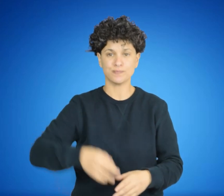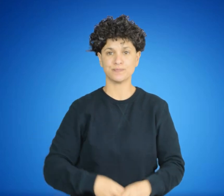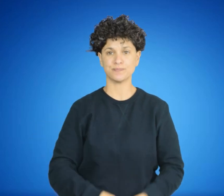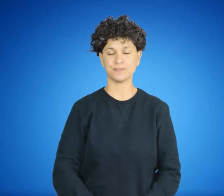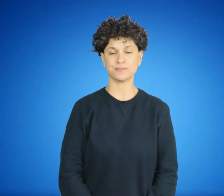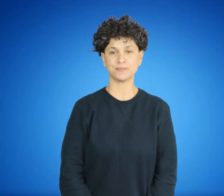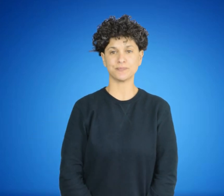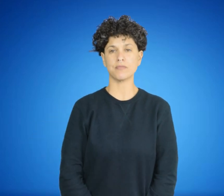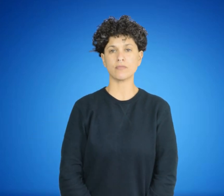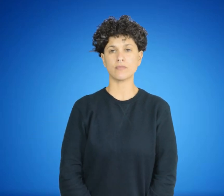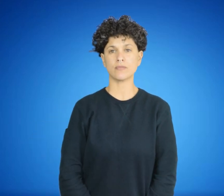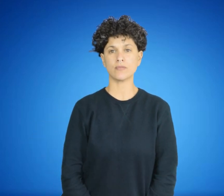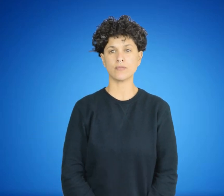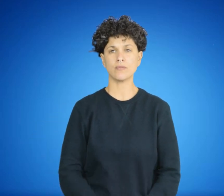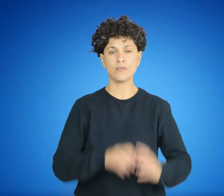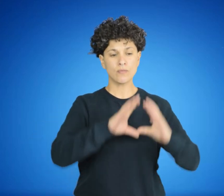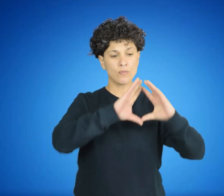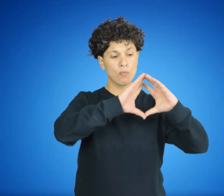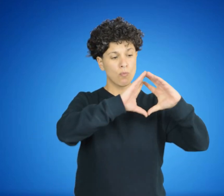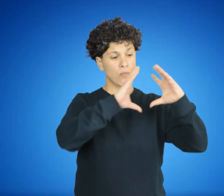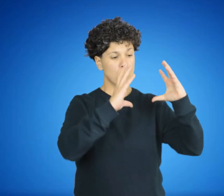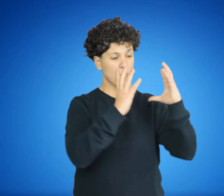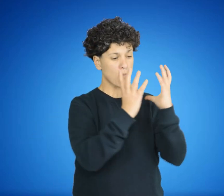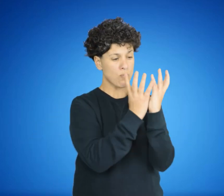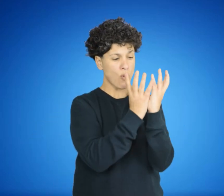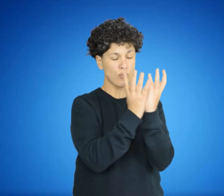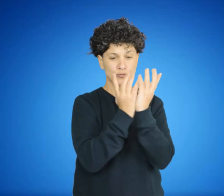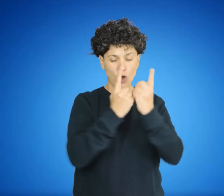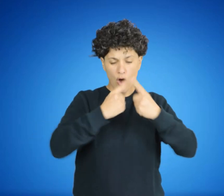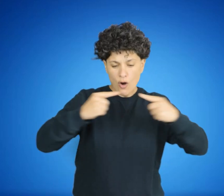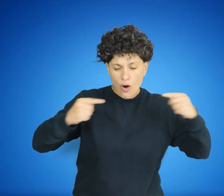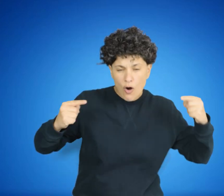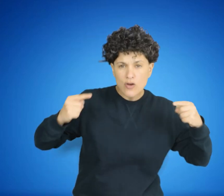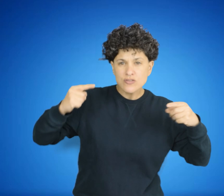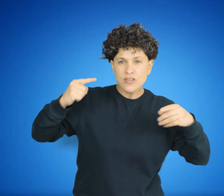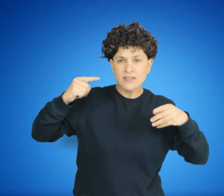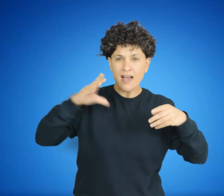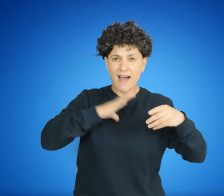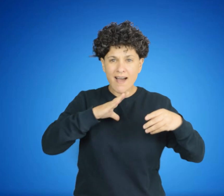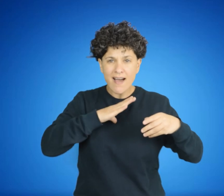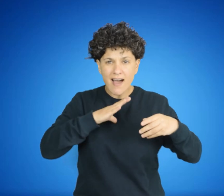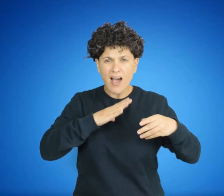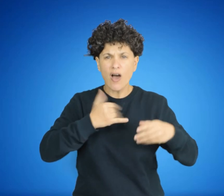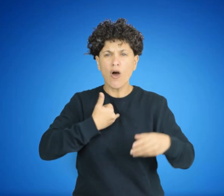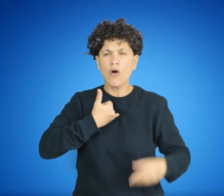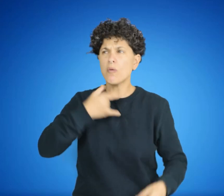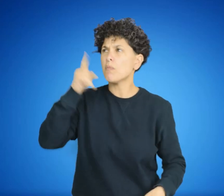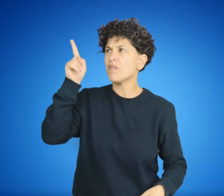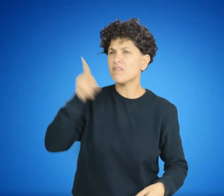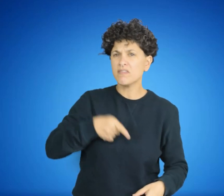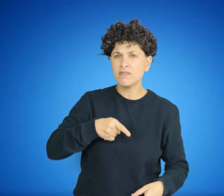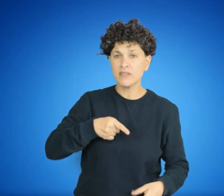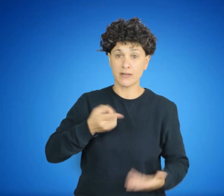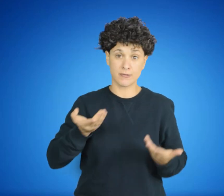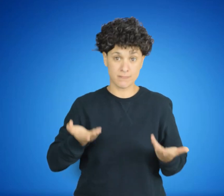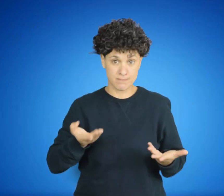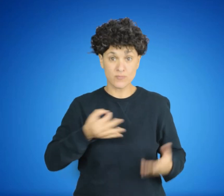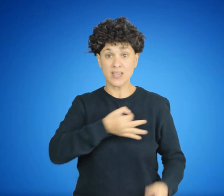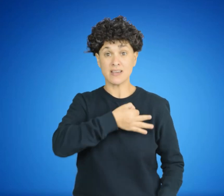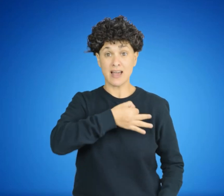Las distintas cosas que hay en el mundo son fruto de las distintas combinaciones de átomos. El ser humano, de